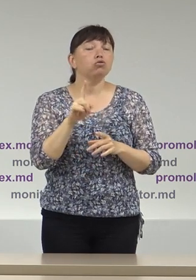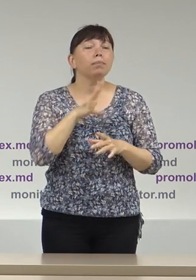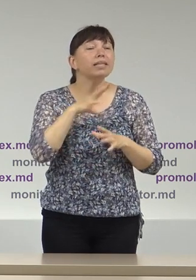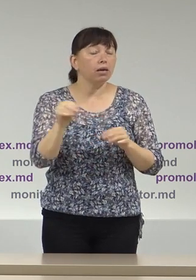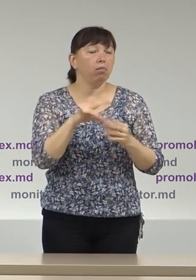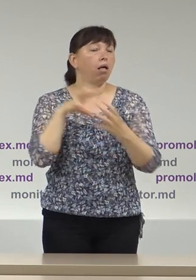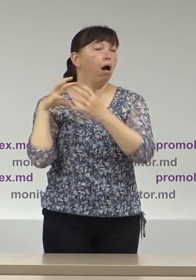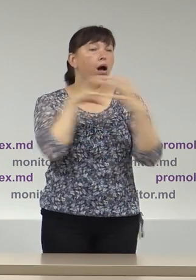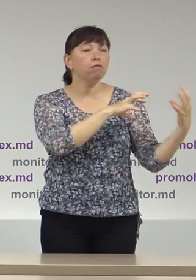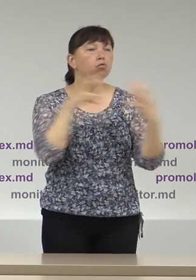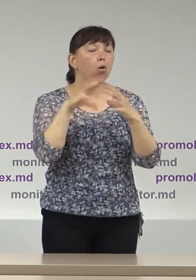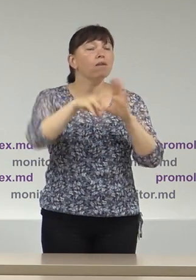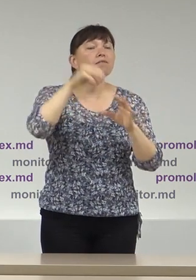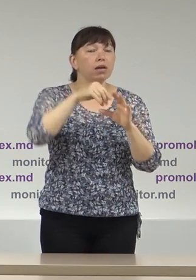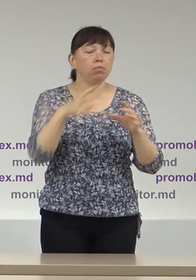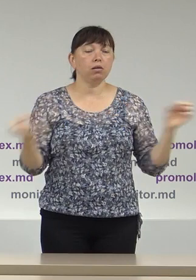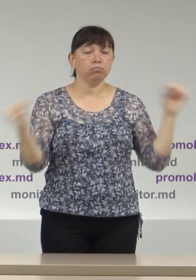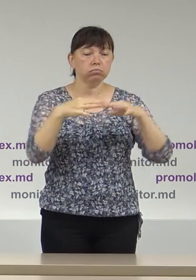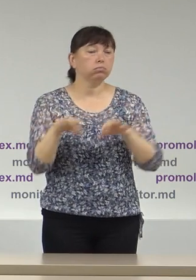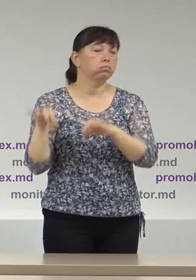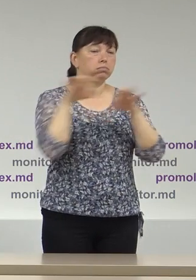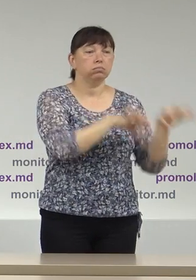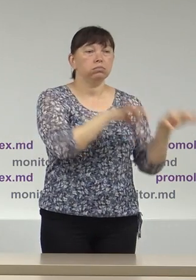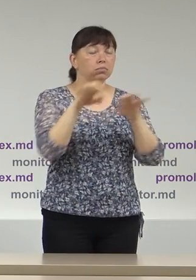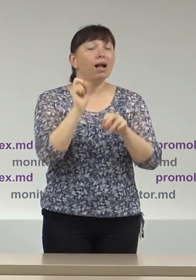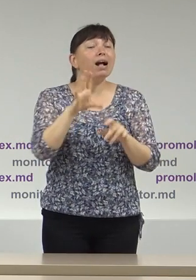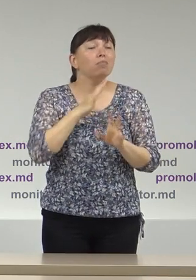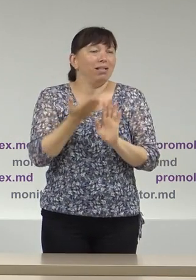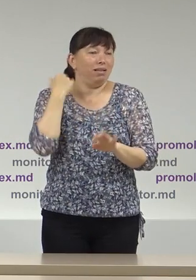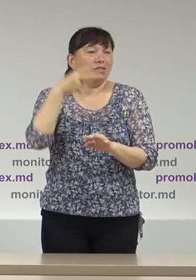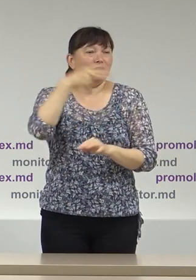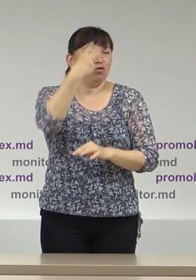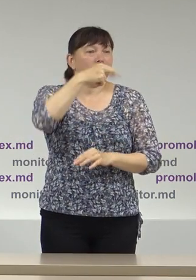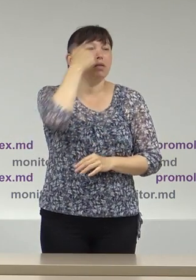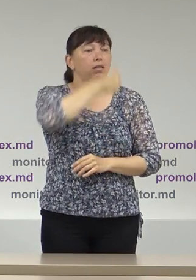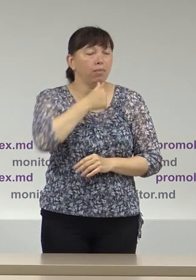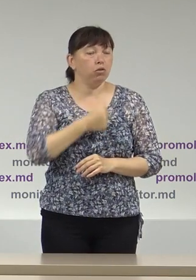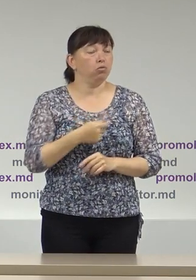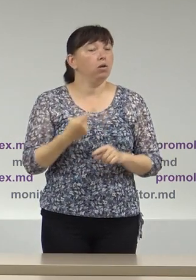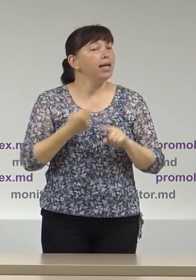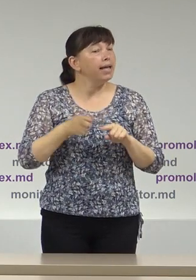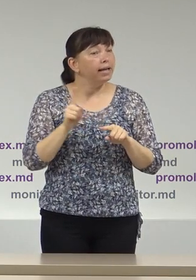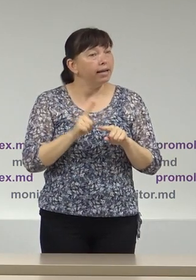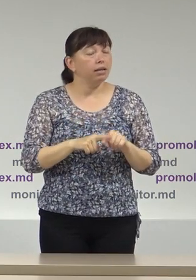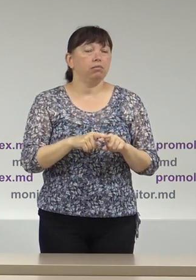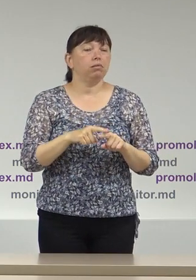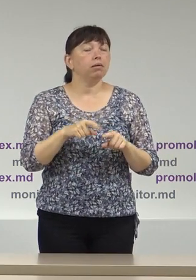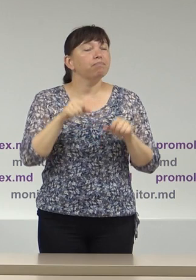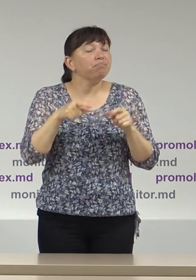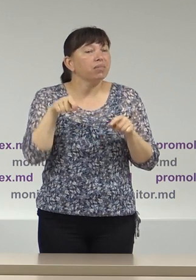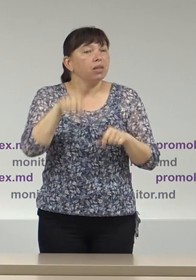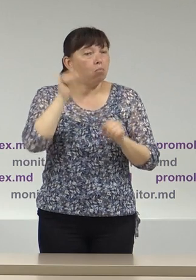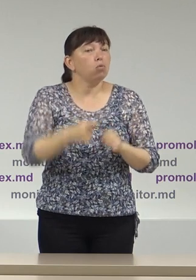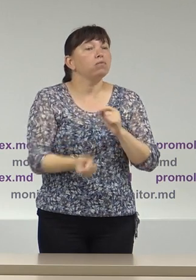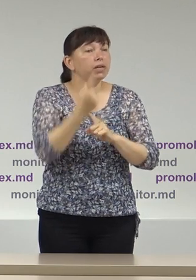legătorilor, așa cum a fost făcut și în contextul alegerilor prezidențiale din 2020. Deci acest fenomen comportă potențiale